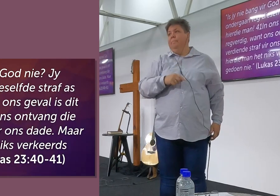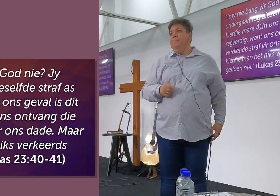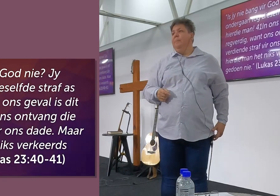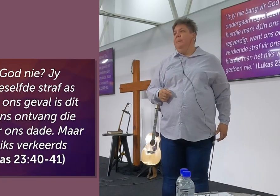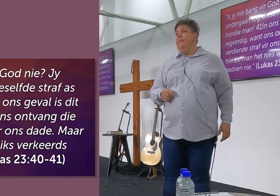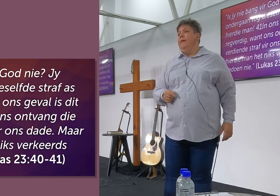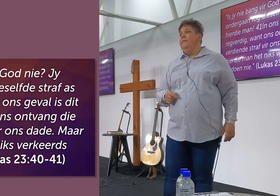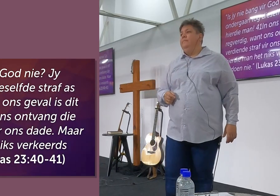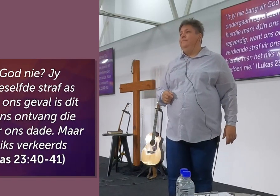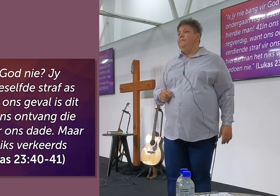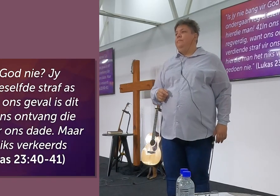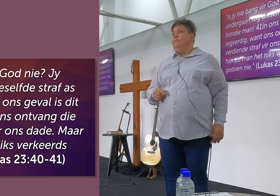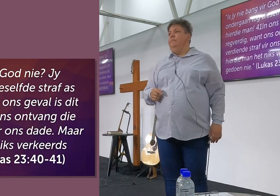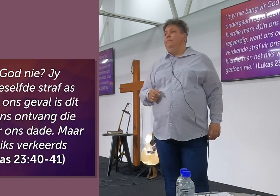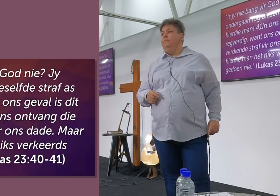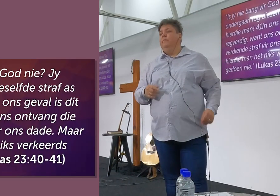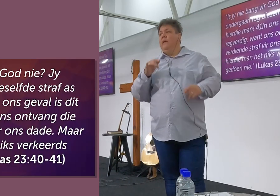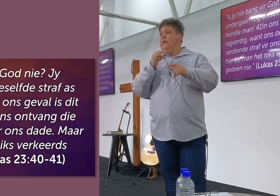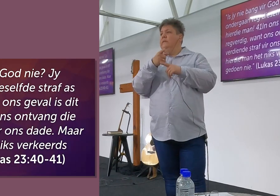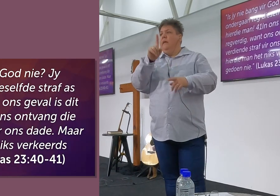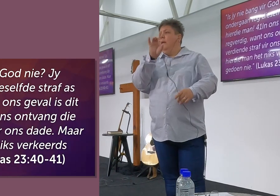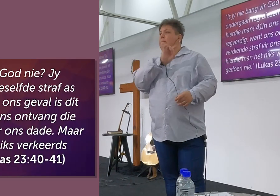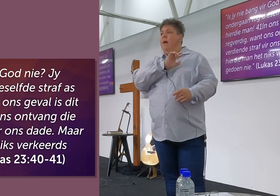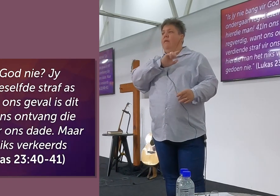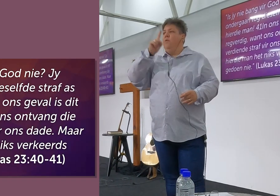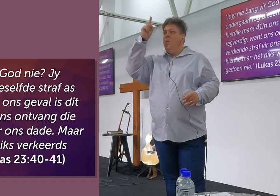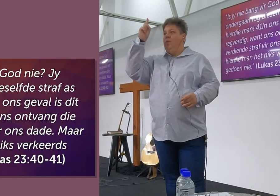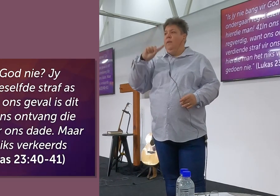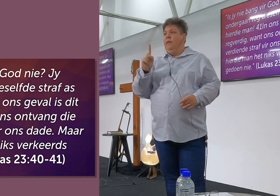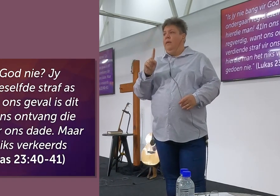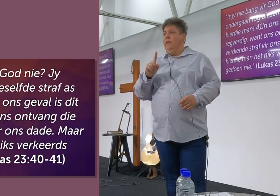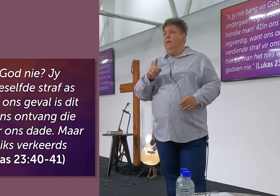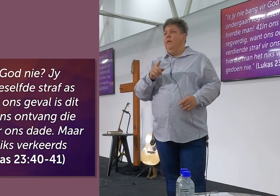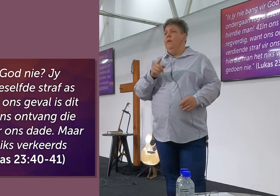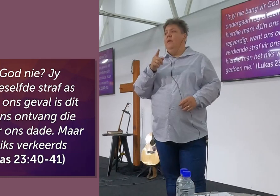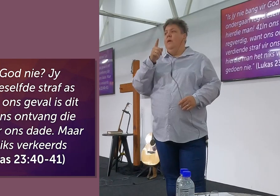Wat die rover vir die ander rover sê, is jy nie bang vir God, nie.